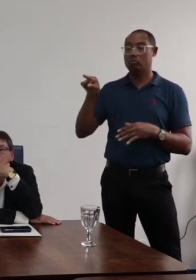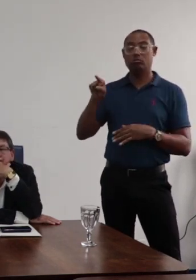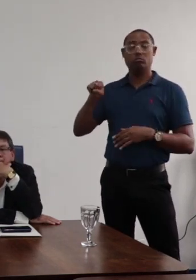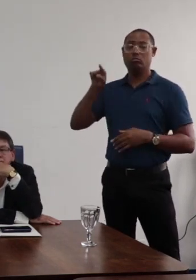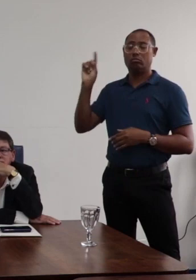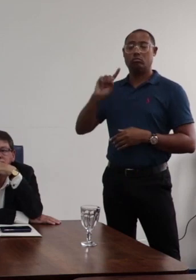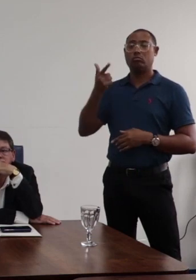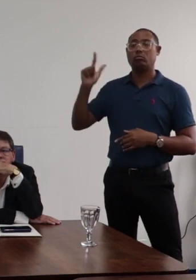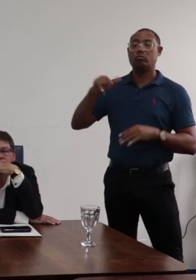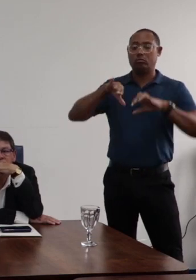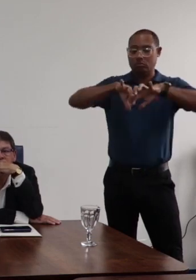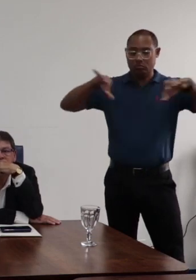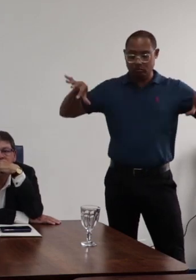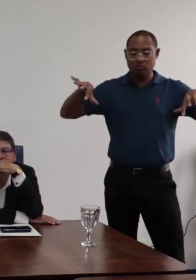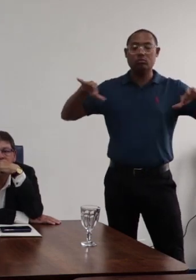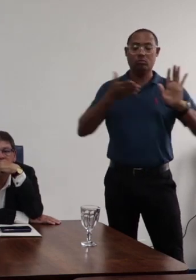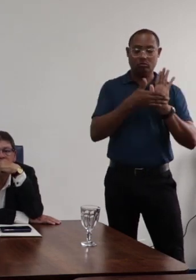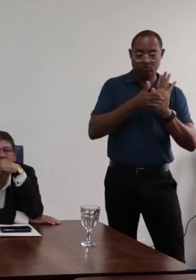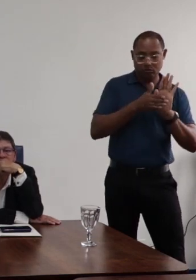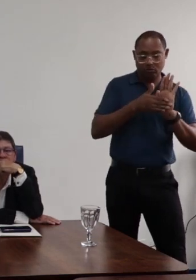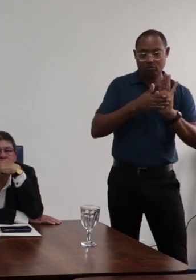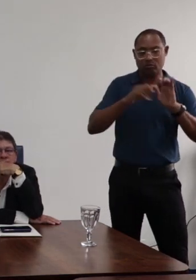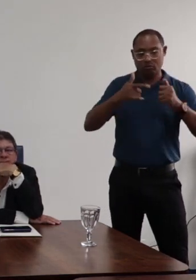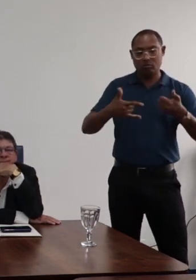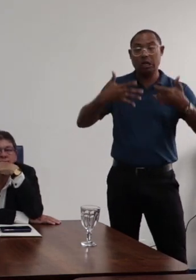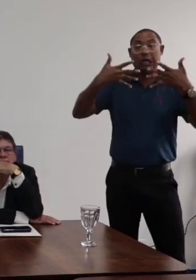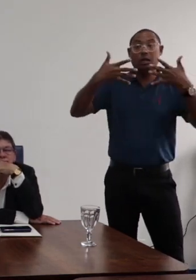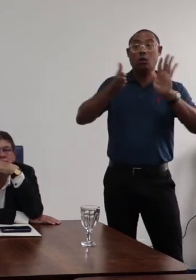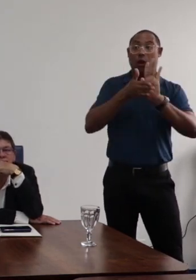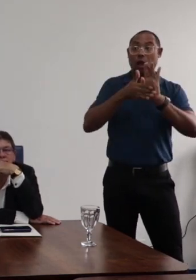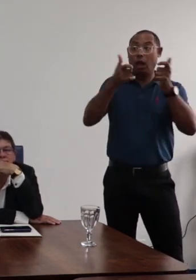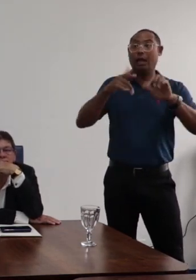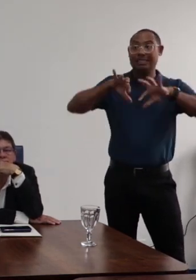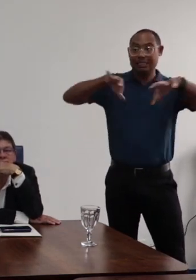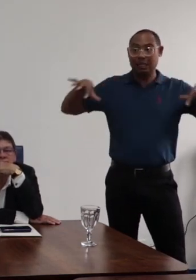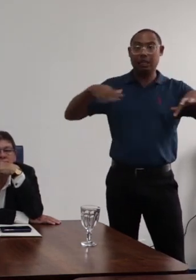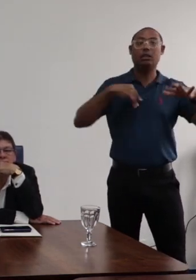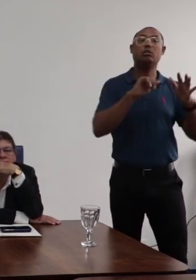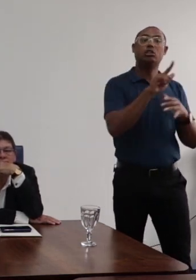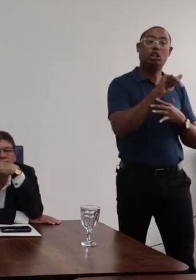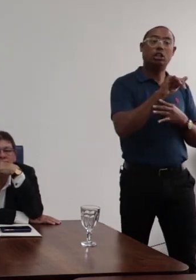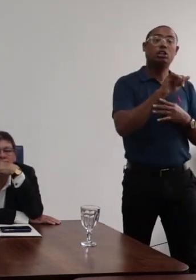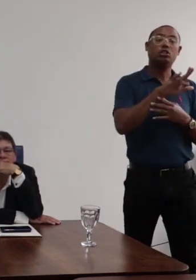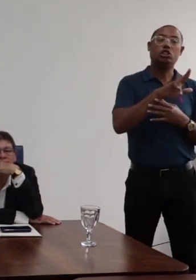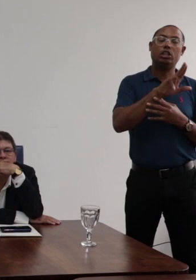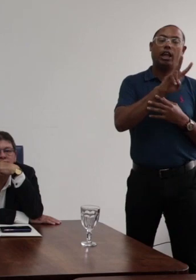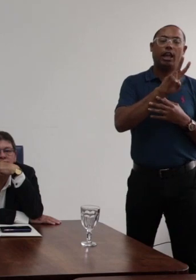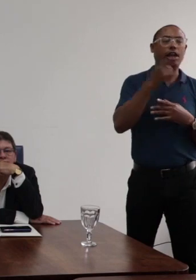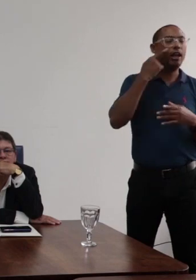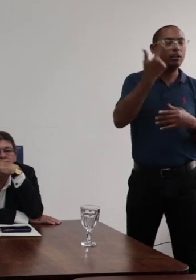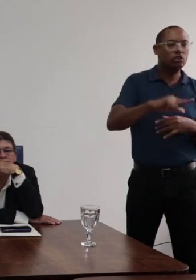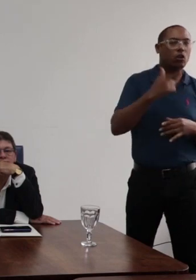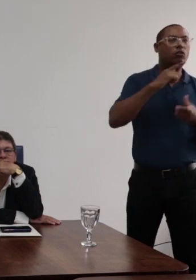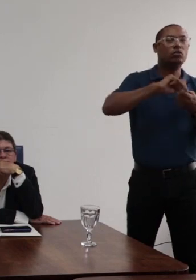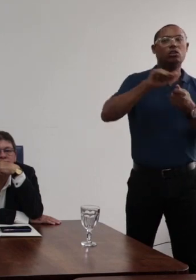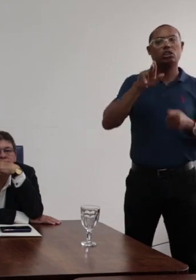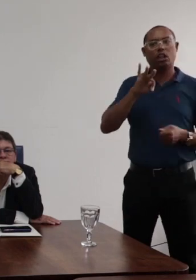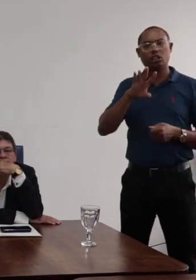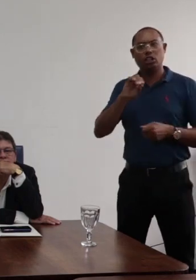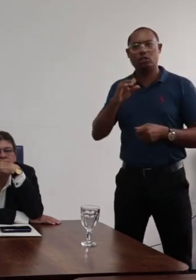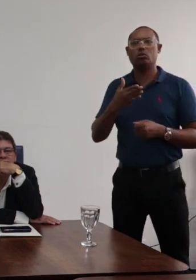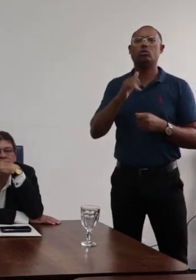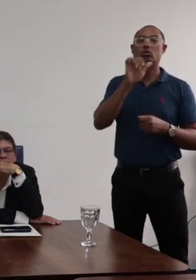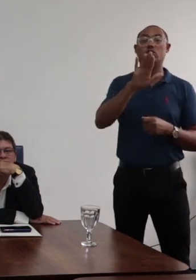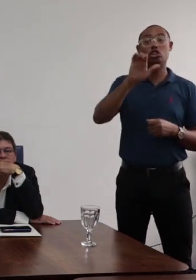então eu queria separar aqui essas proposições que estão sendo apresentadas de revisão do regimento do CONAC, de estatuto, de